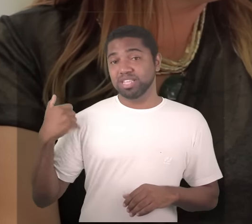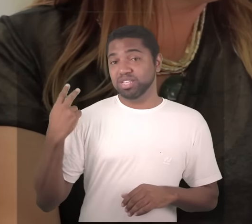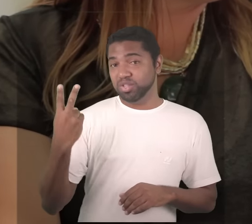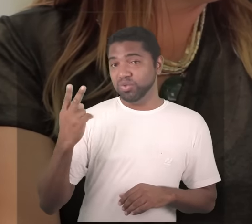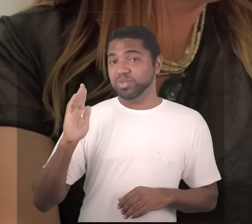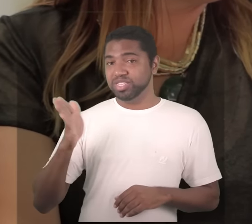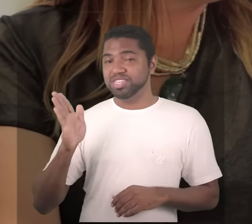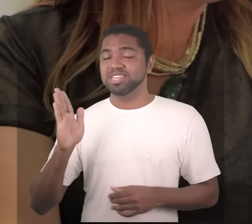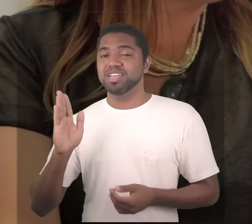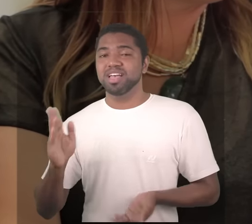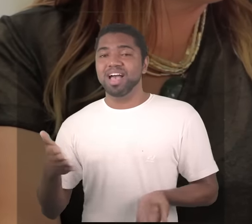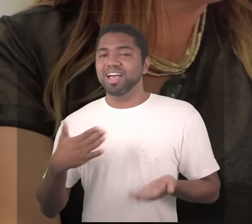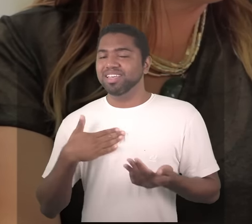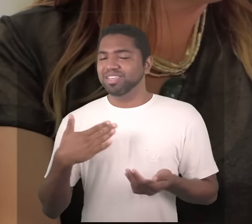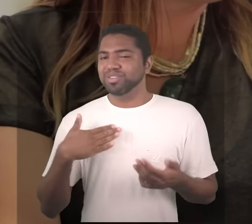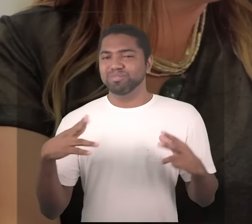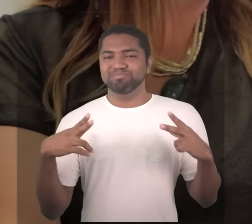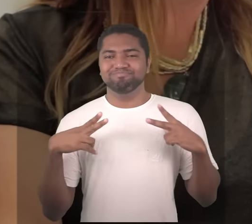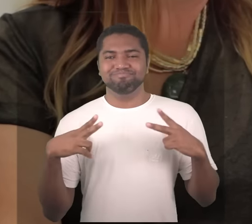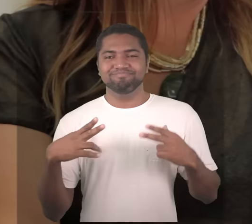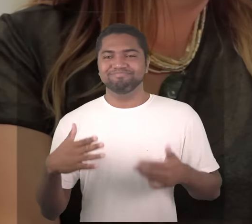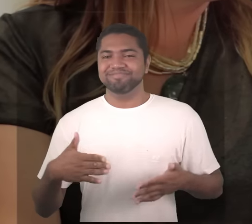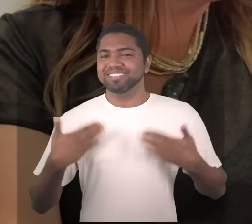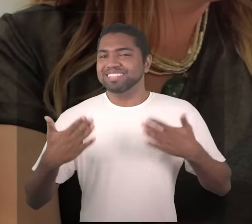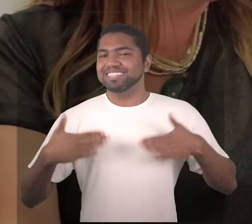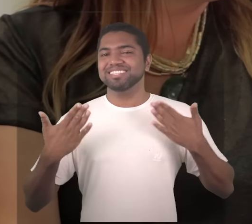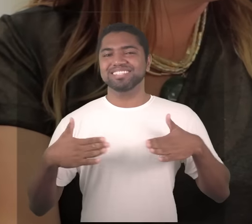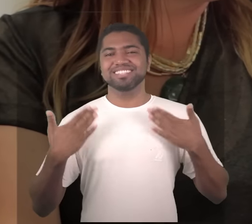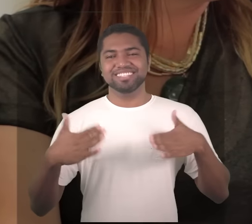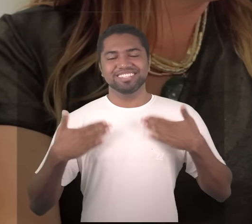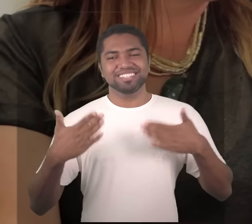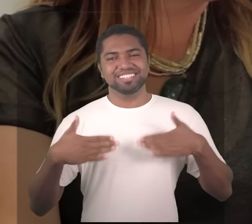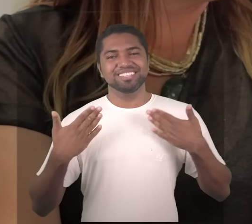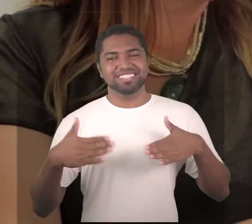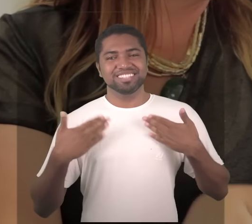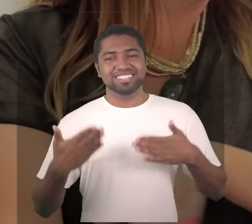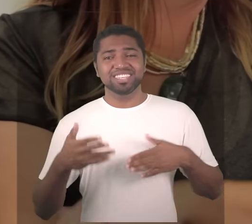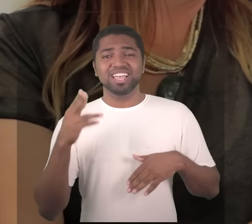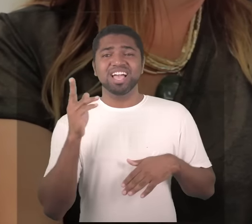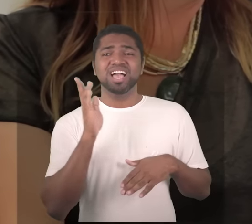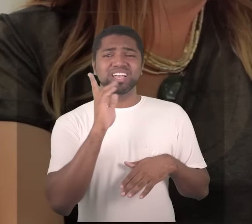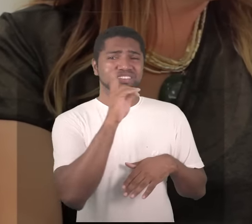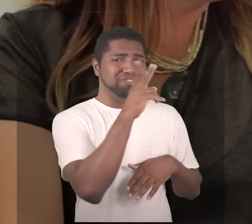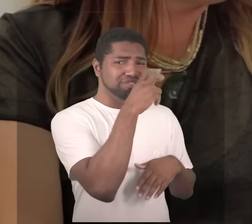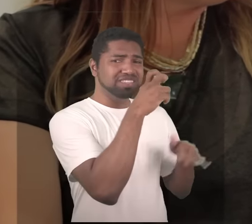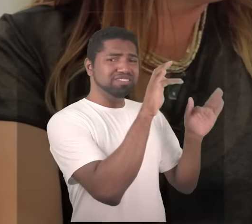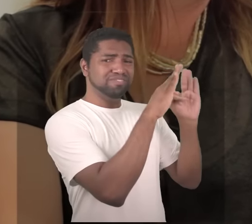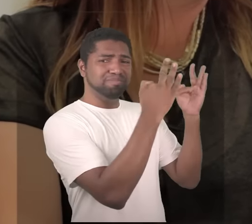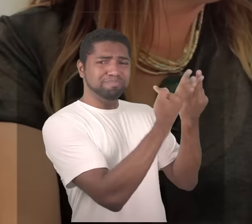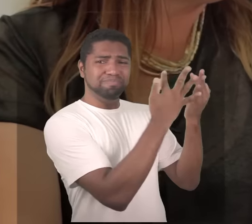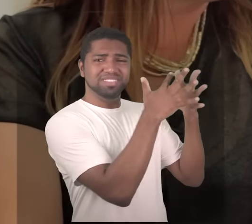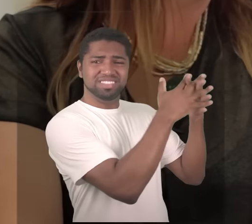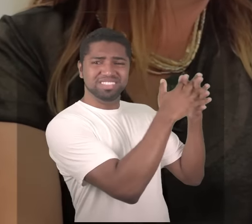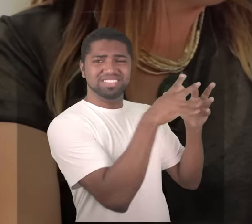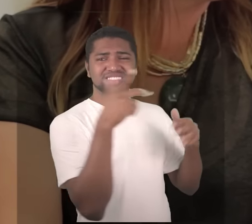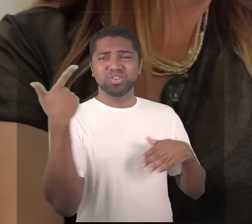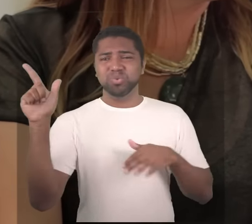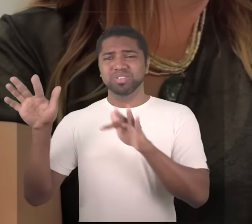tanto lá desestruturado a sabe que uma das formas de você diluir valores é você destruindo famílias né